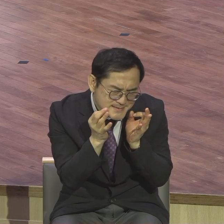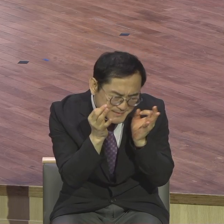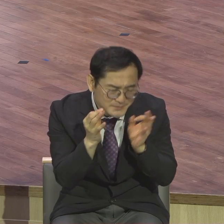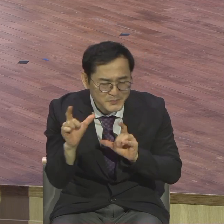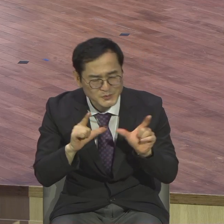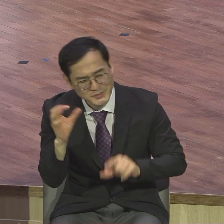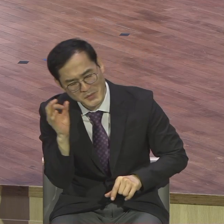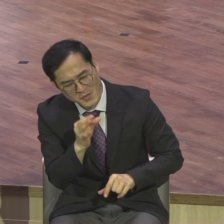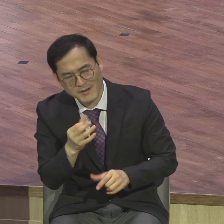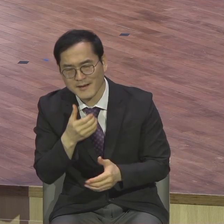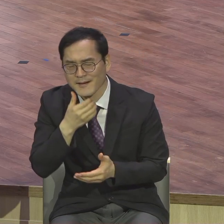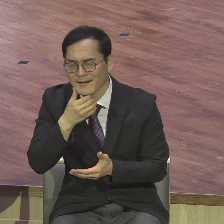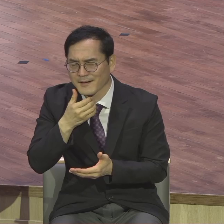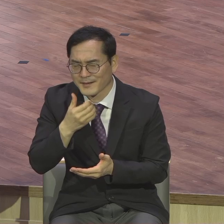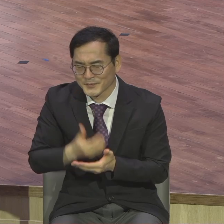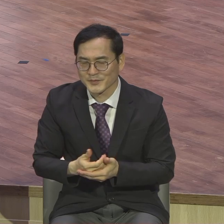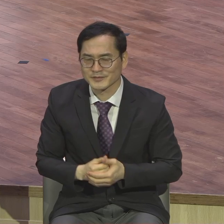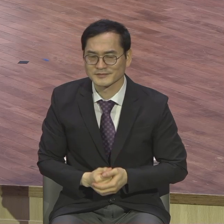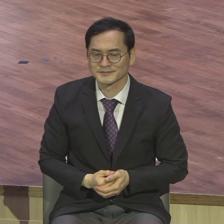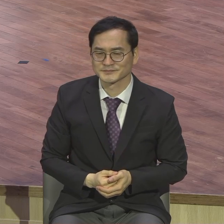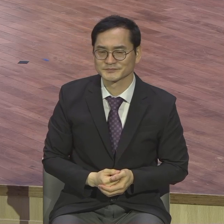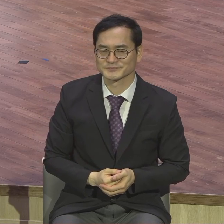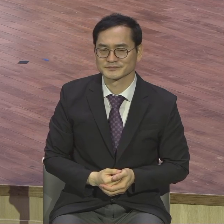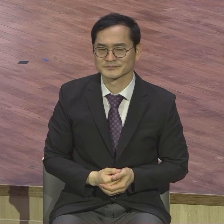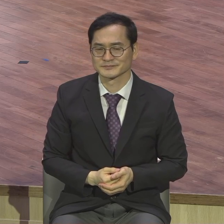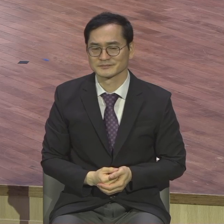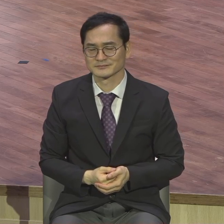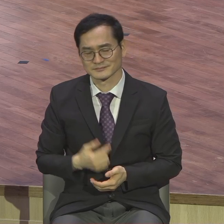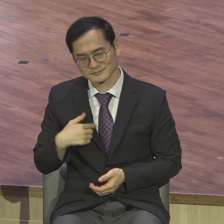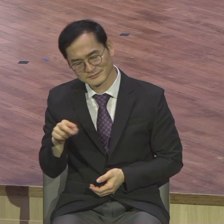진심이, 중심이 딱 보이잖아요. 말이 뭐 필요합니까?